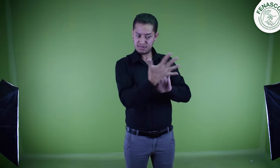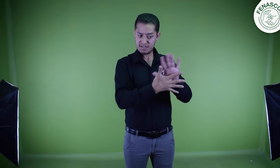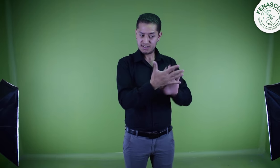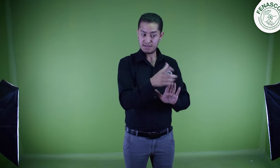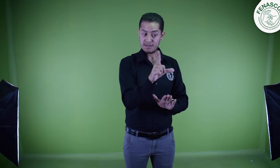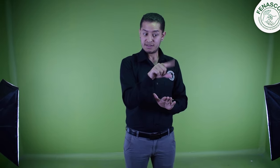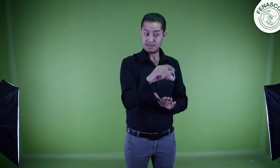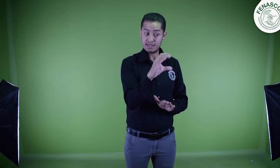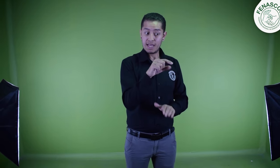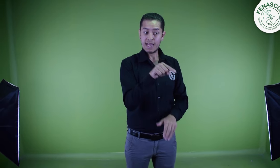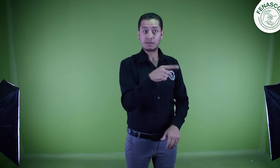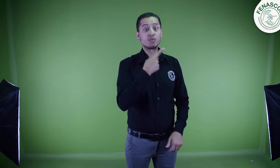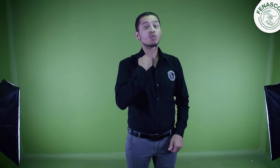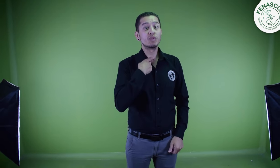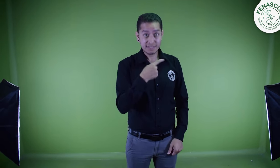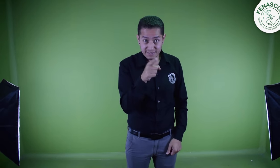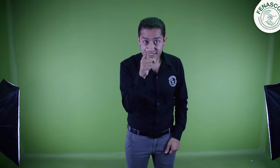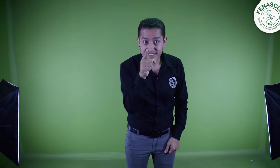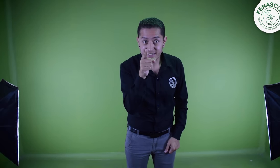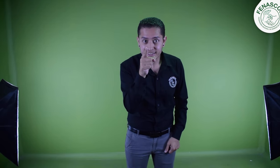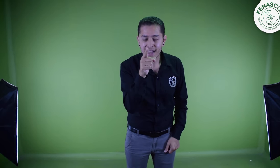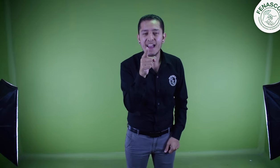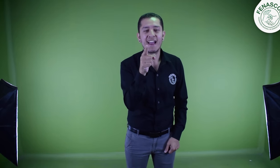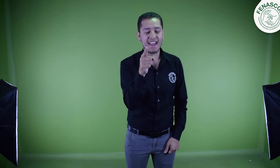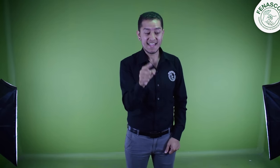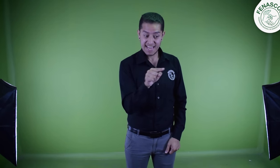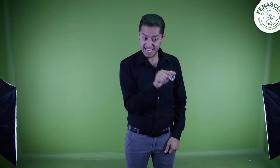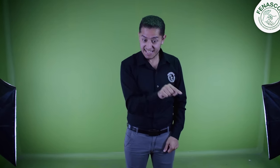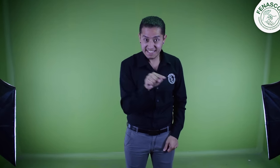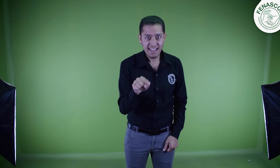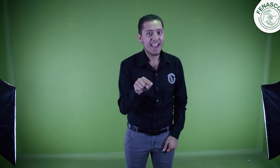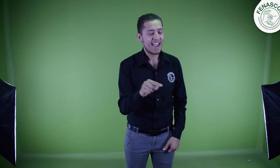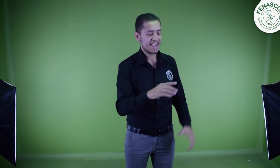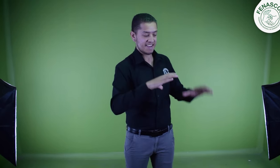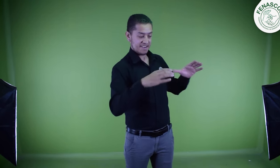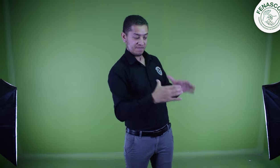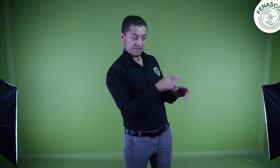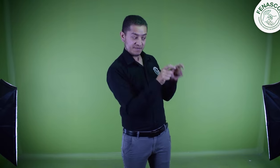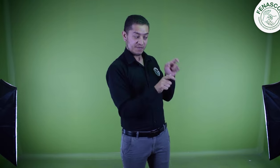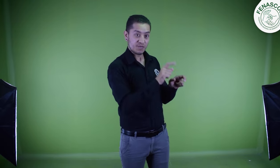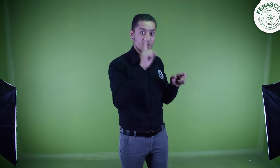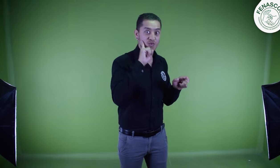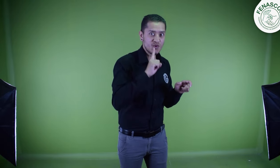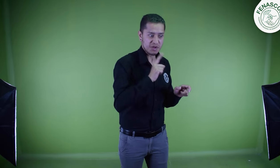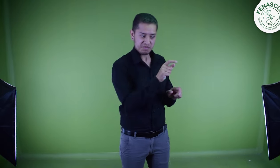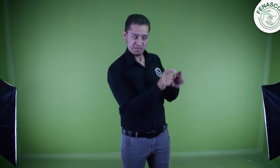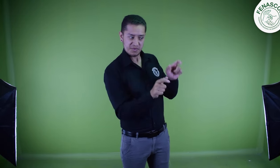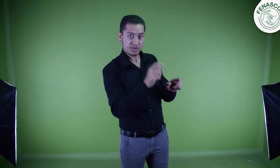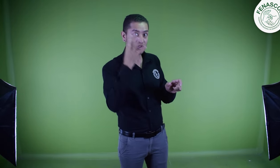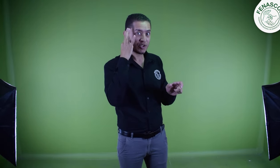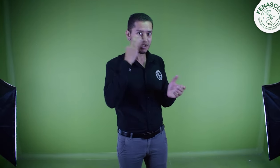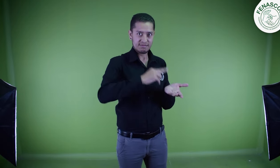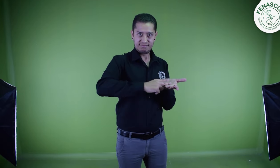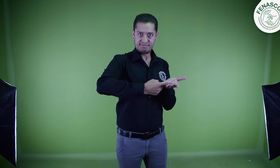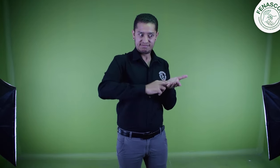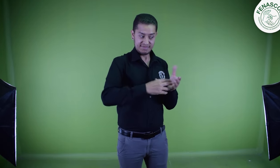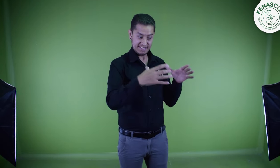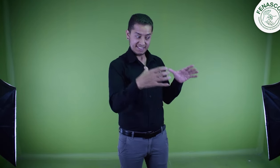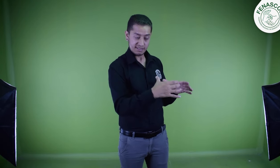¿Te gusta la traducción de español a lengua de señas colombiana? ¿Se te facilita el